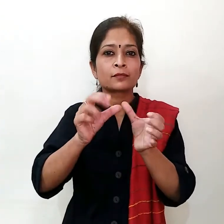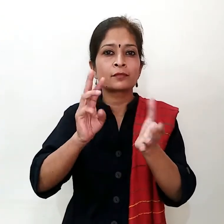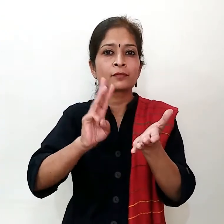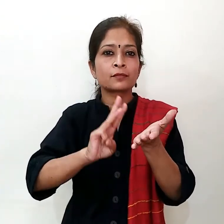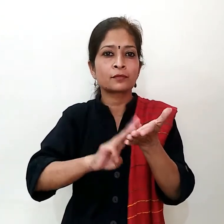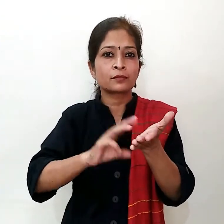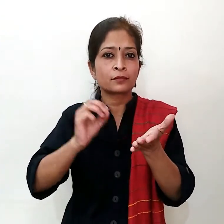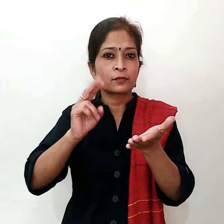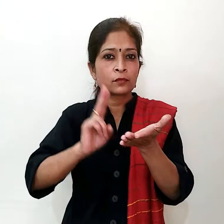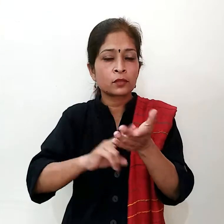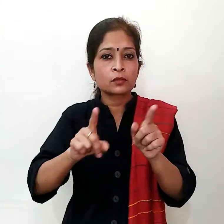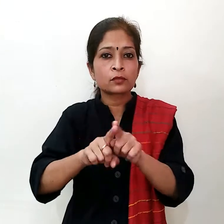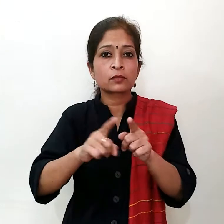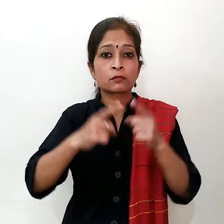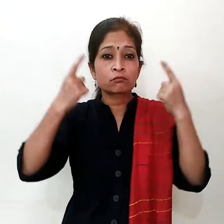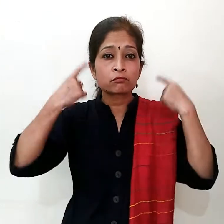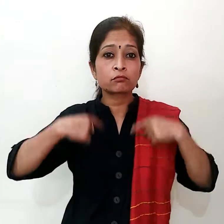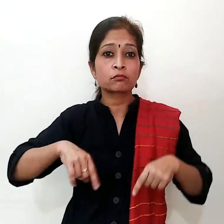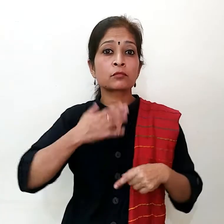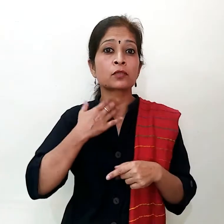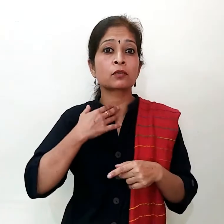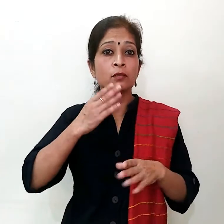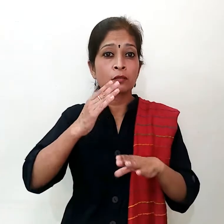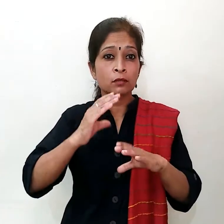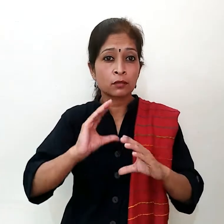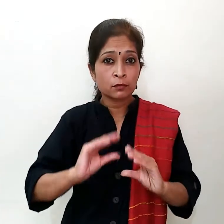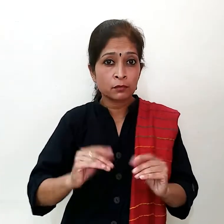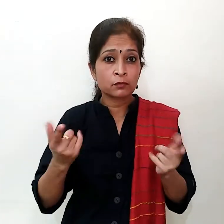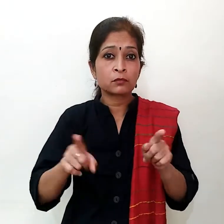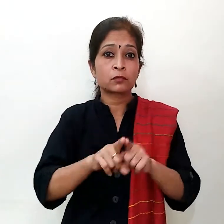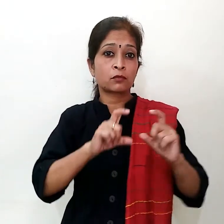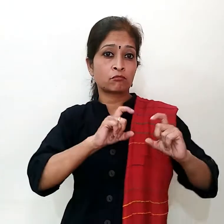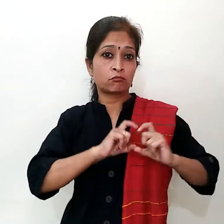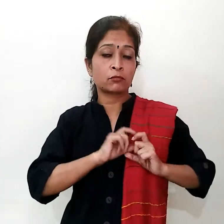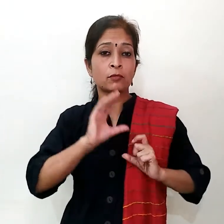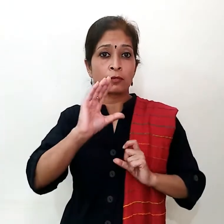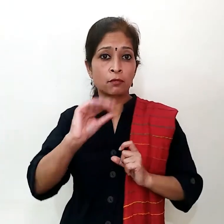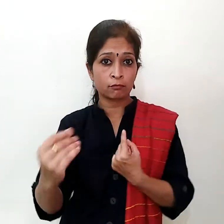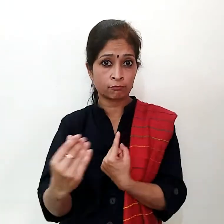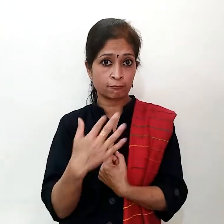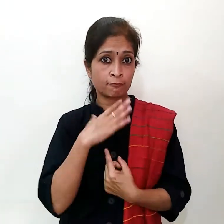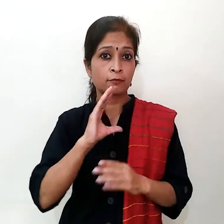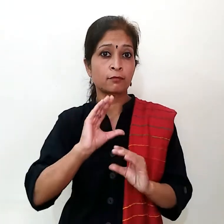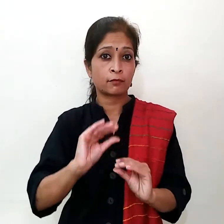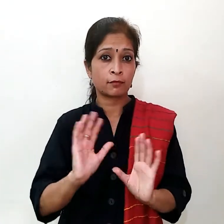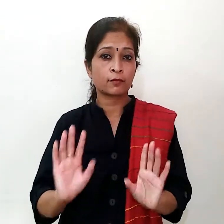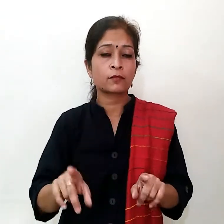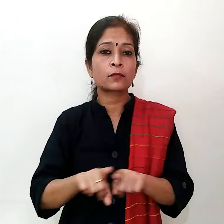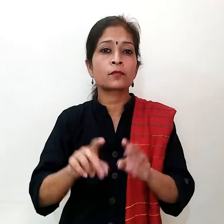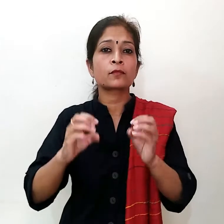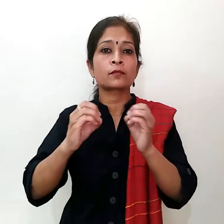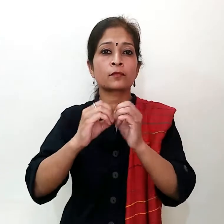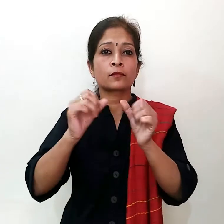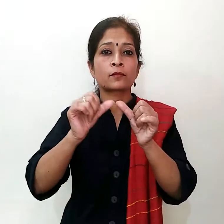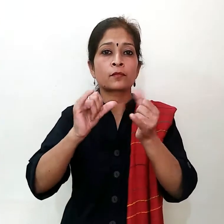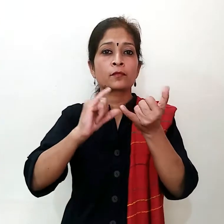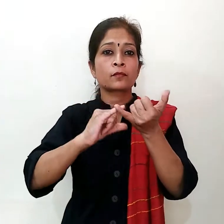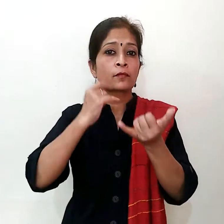एंटी ऑक्सिडेंट पाई जाते हैं या प्रेट सुगर लेबल और हिर्दे रोग के जोगियों को भी कम करता है तुलसी